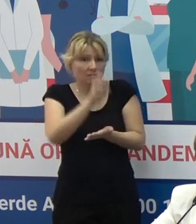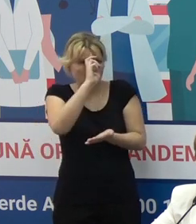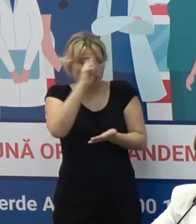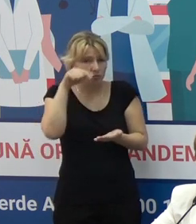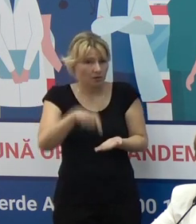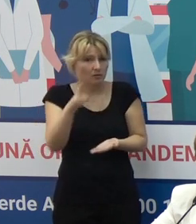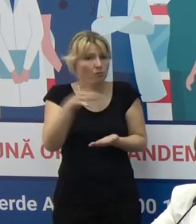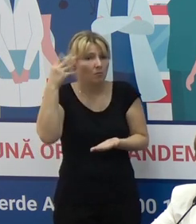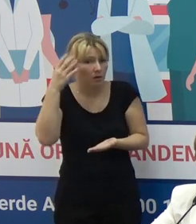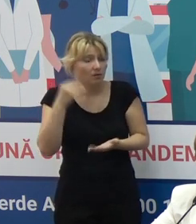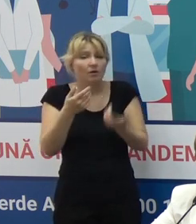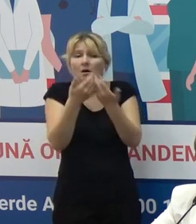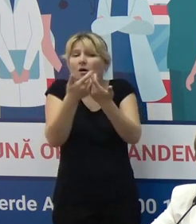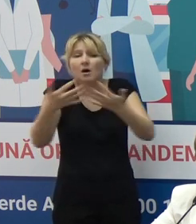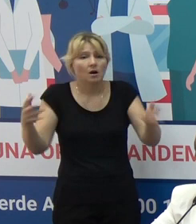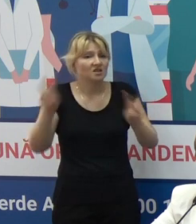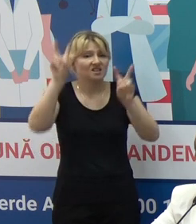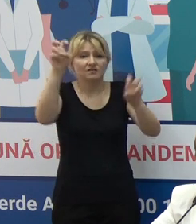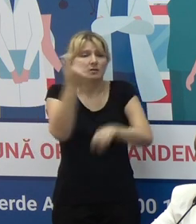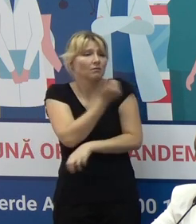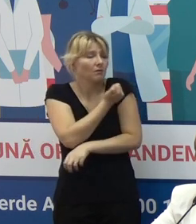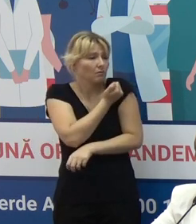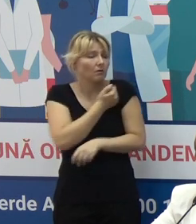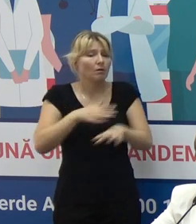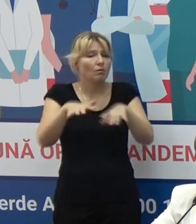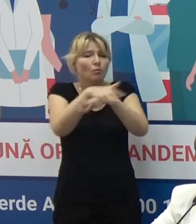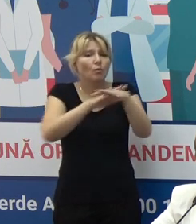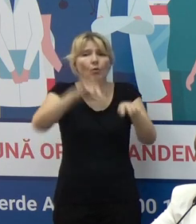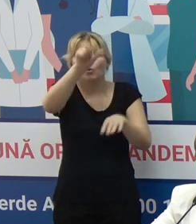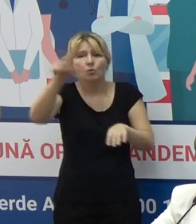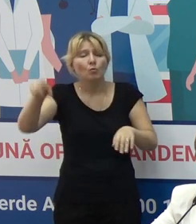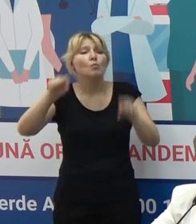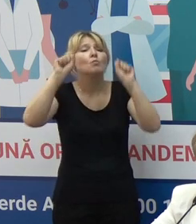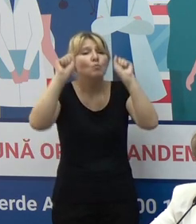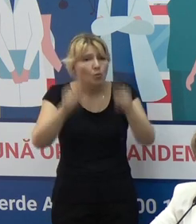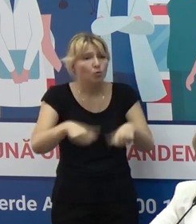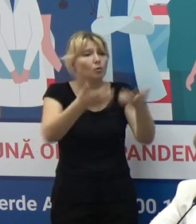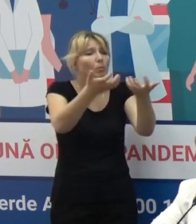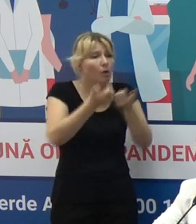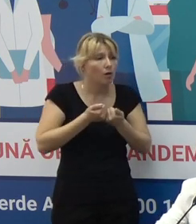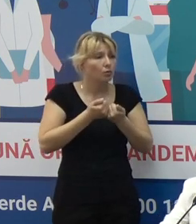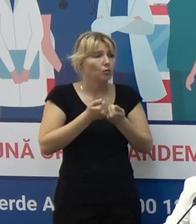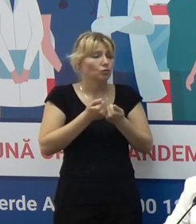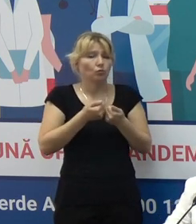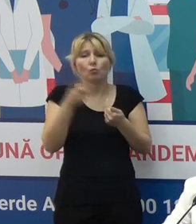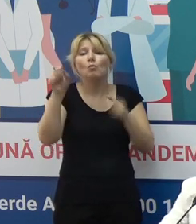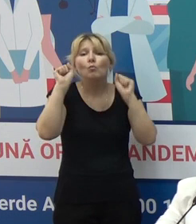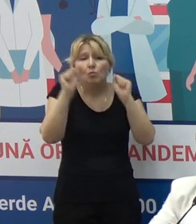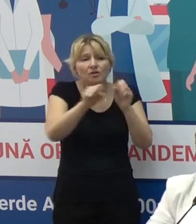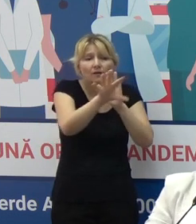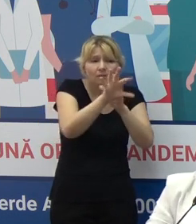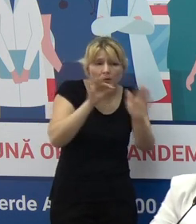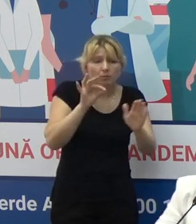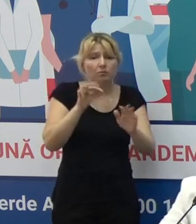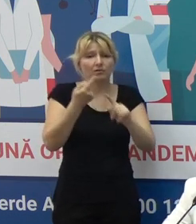diferite tipuri de vaccin, populația poate, dacă optează pentru careva tip de vaccin, are